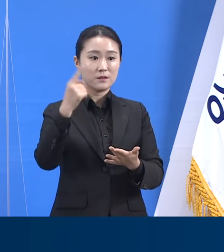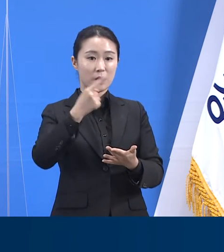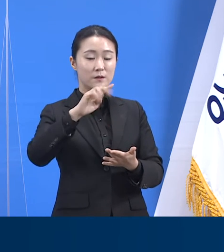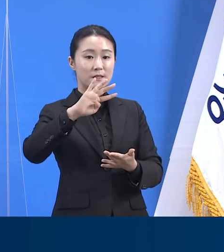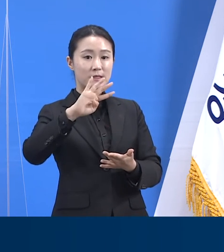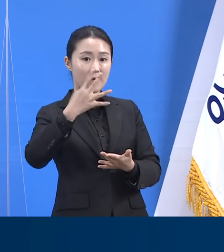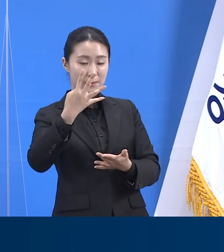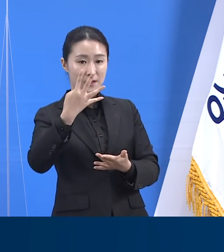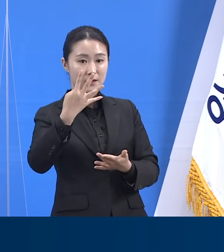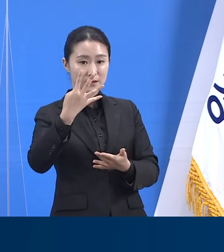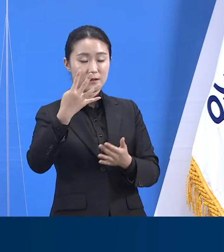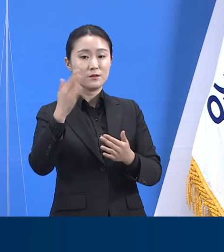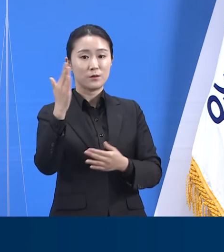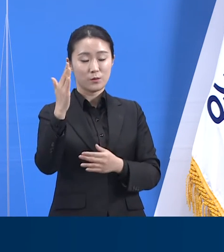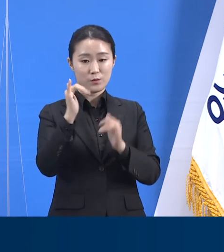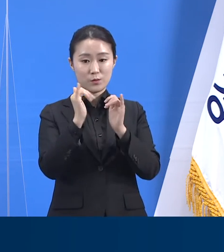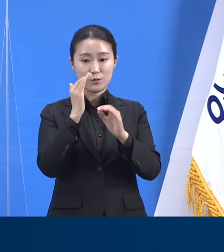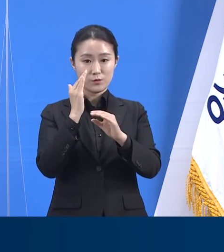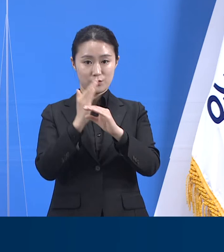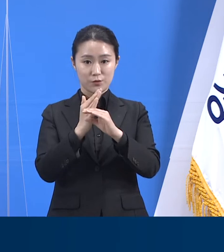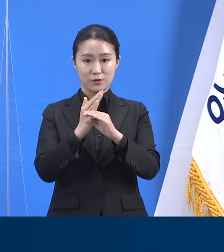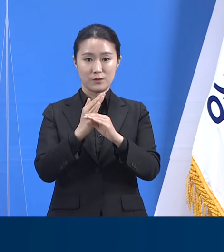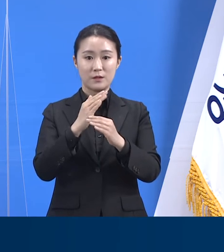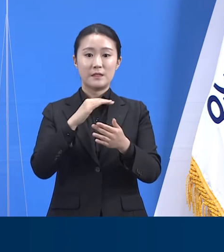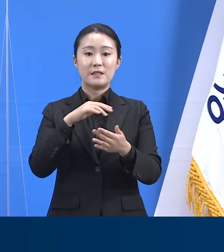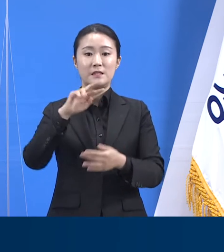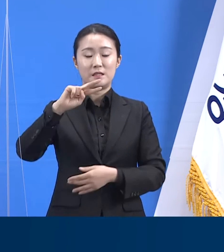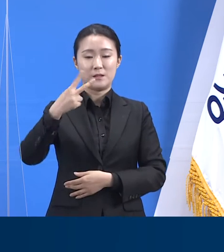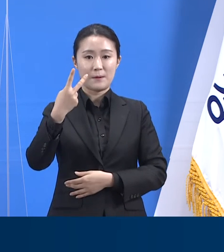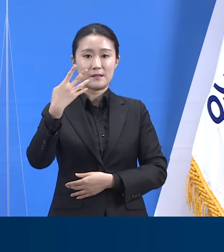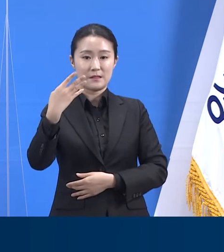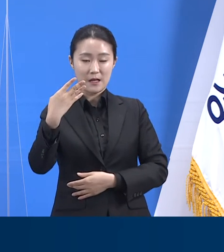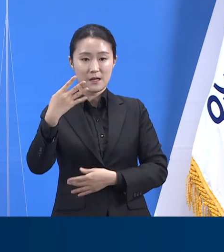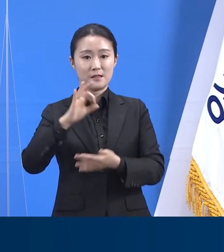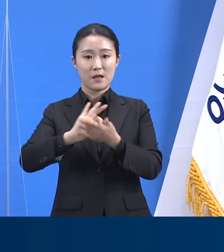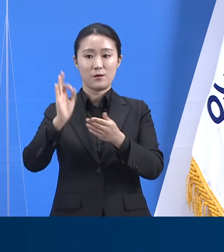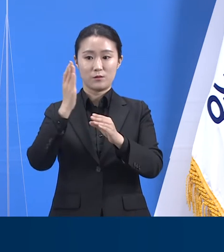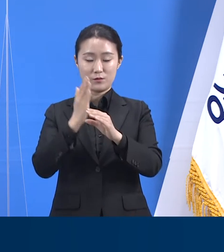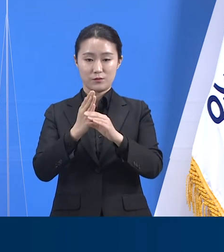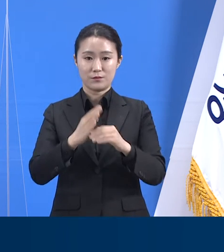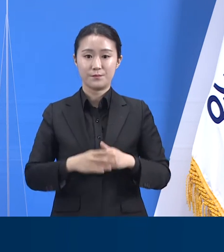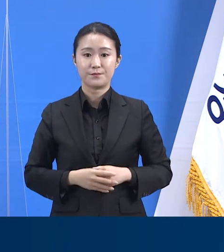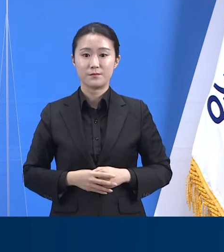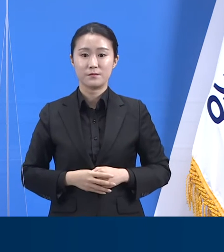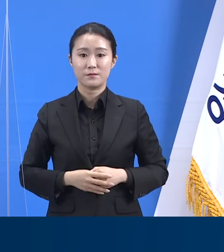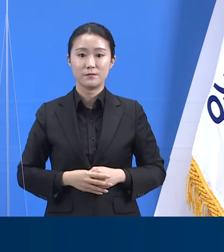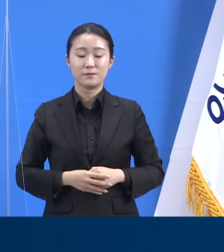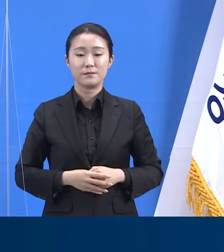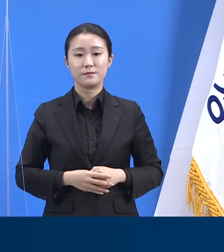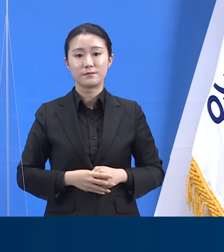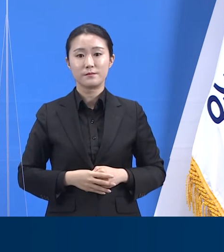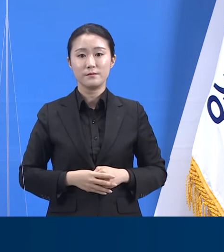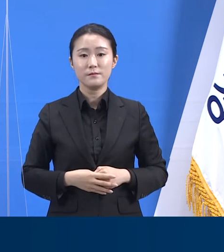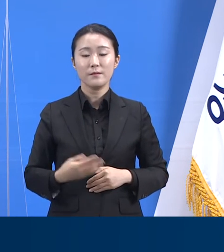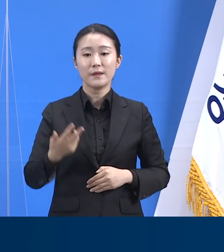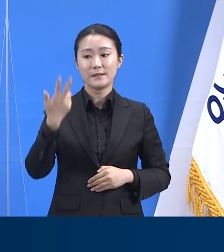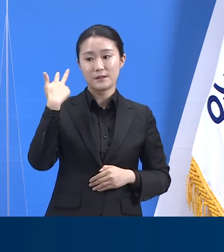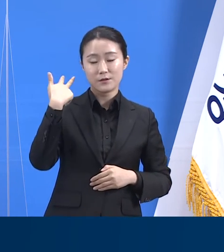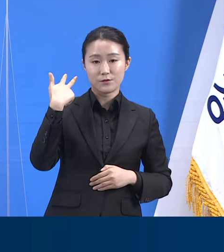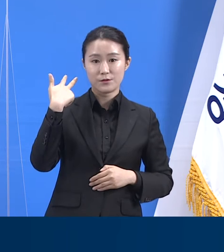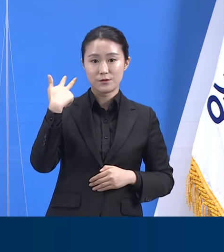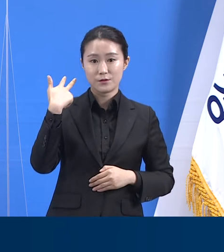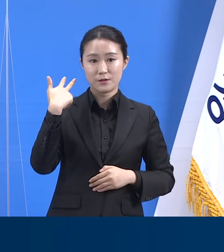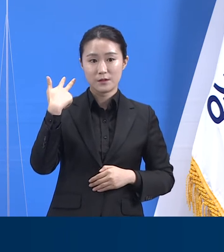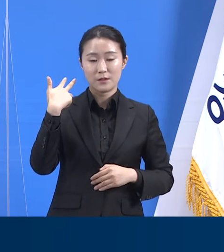현재 가동률은 32.4%입니다. 일주일 전인 6월 1일 20시 기준 29.9